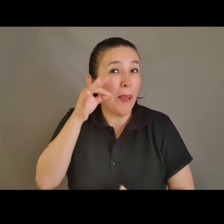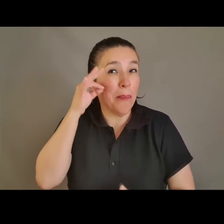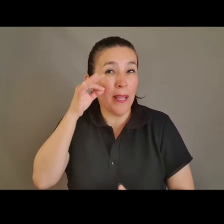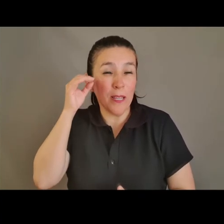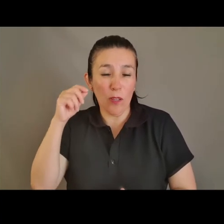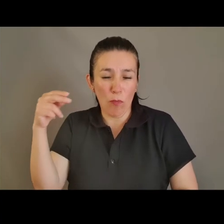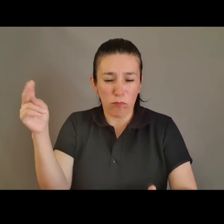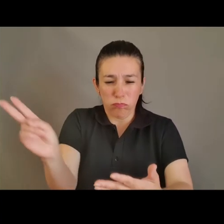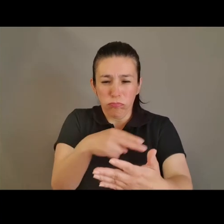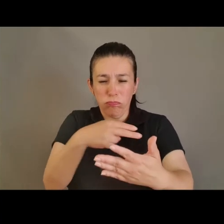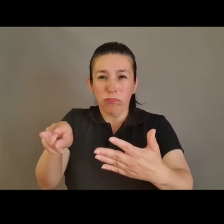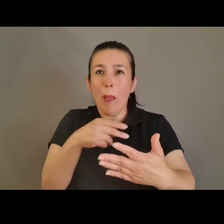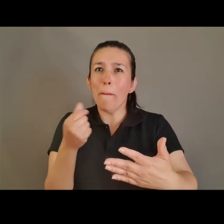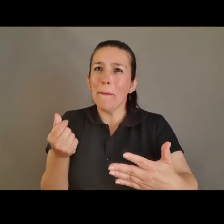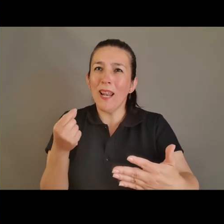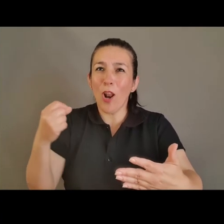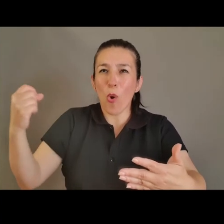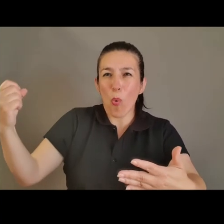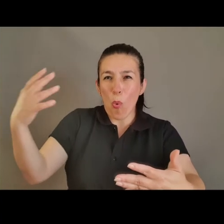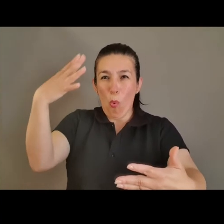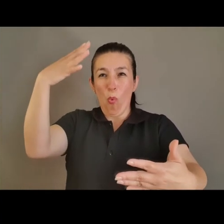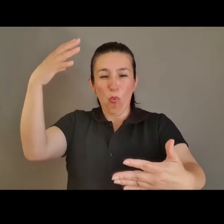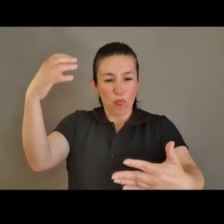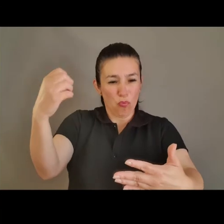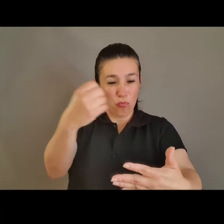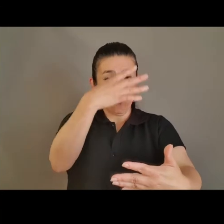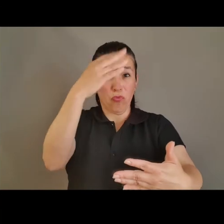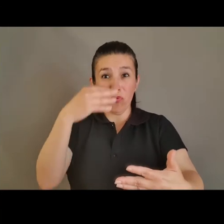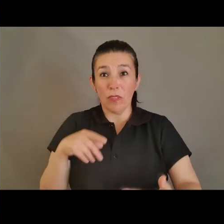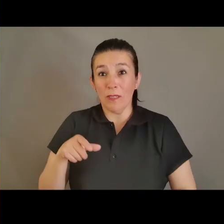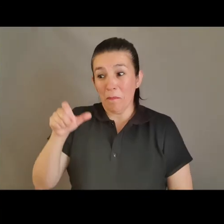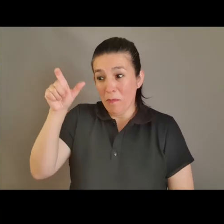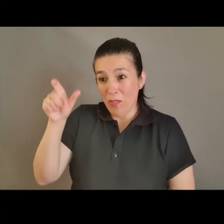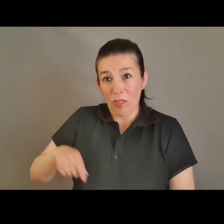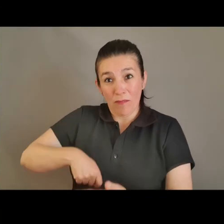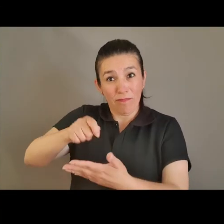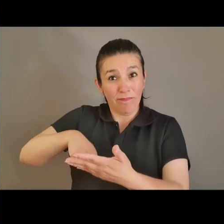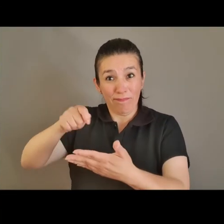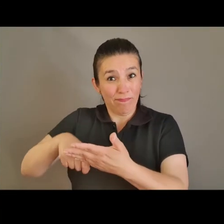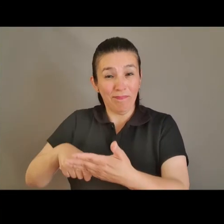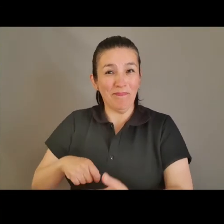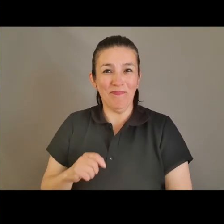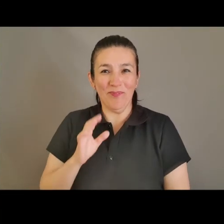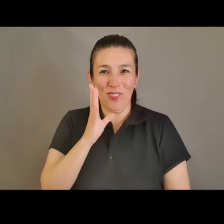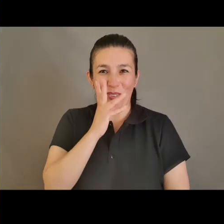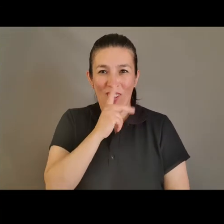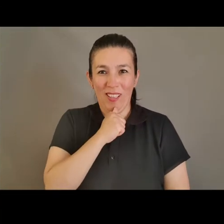luz a distintos sectores del lienzo. La obra no se encuentra firmada por el artista.